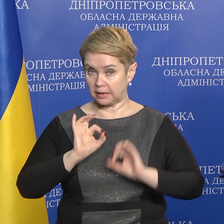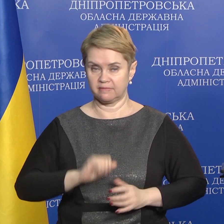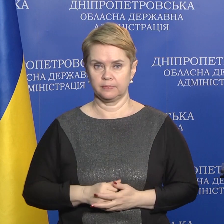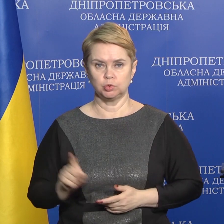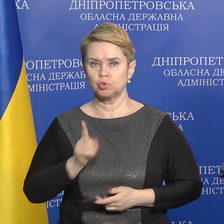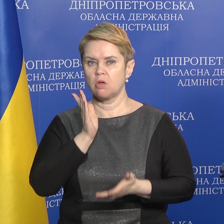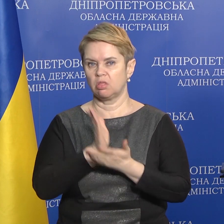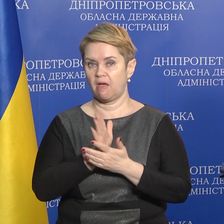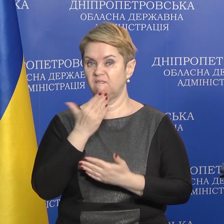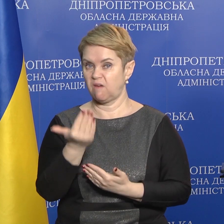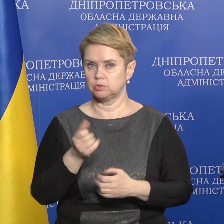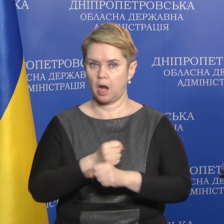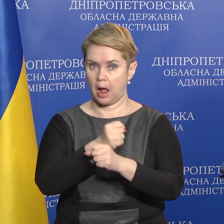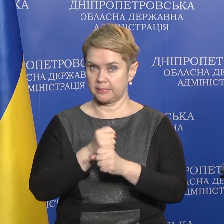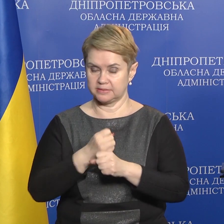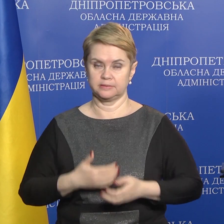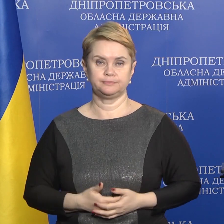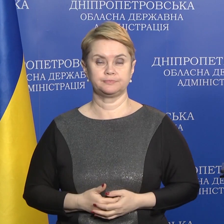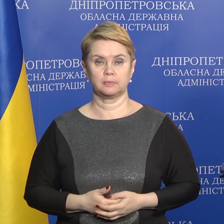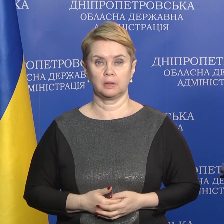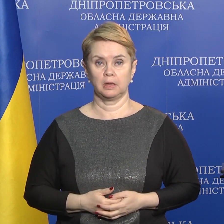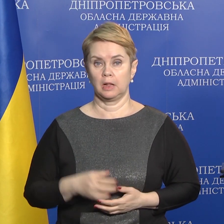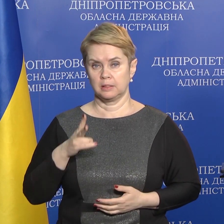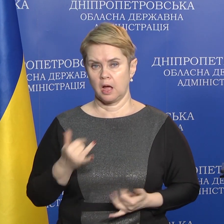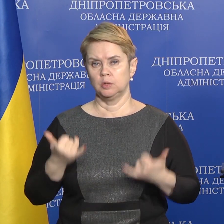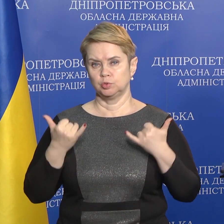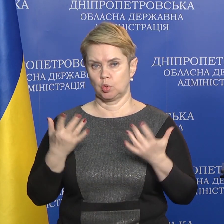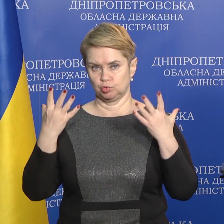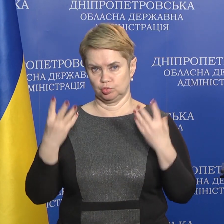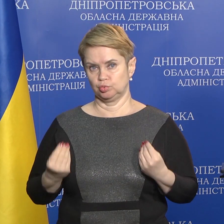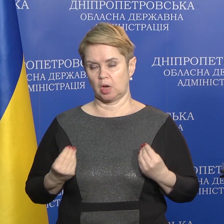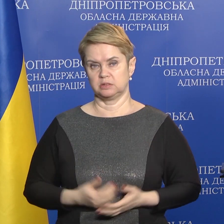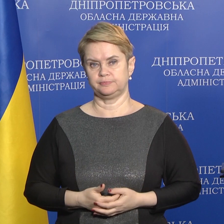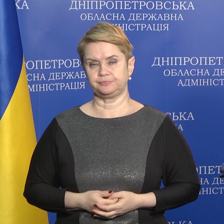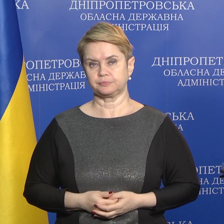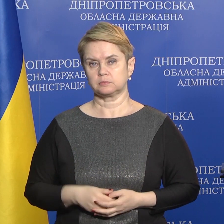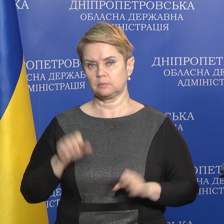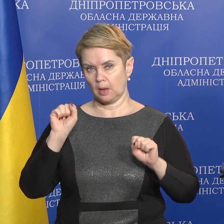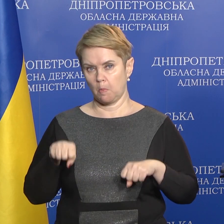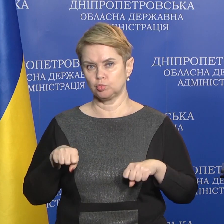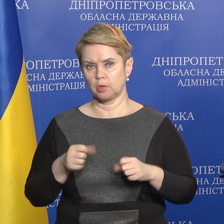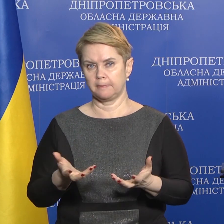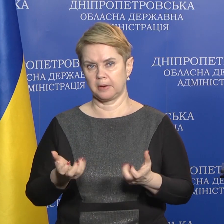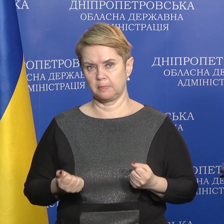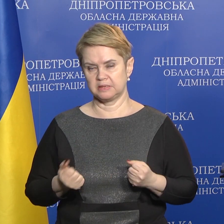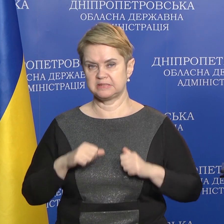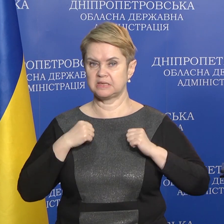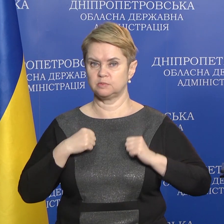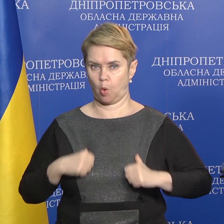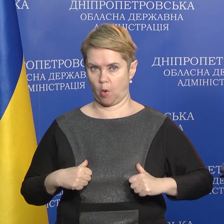є в аптечці. На сьогоднішній час можна приймати